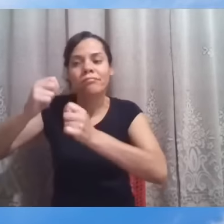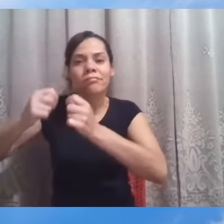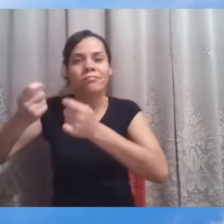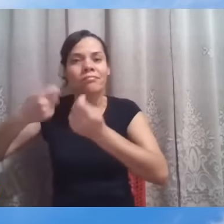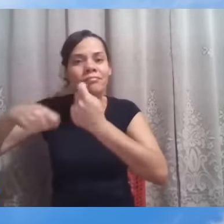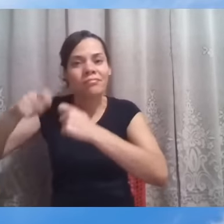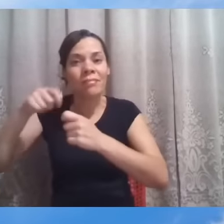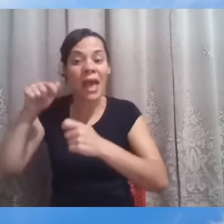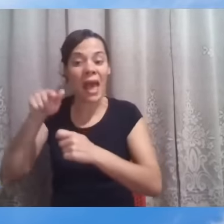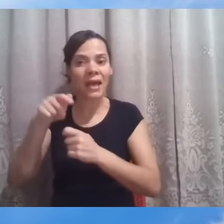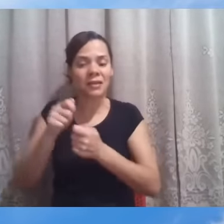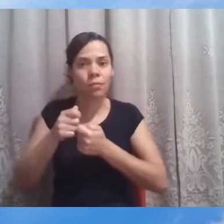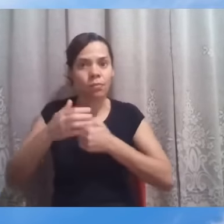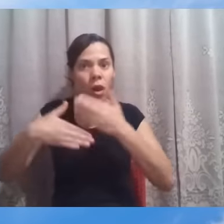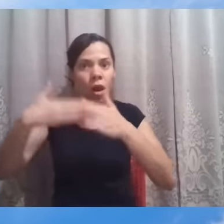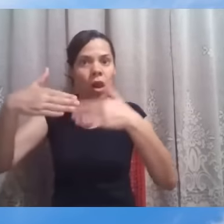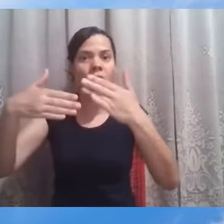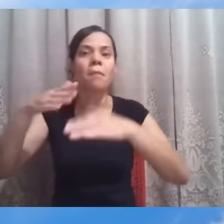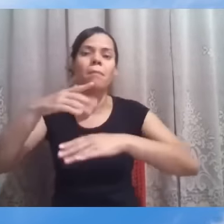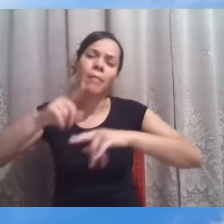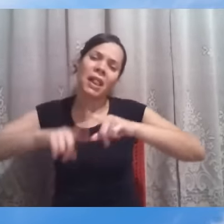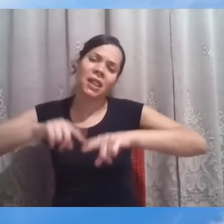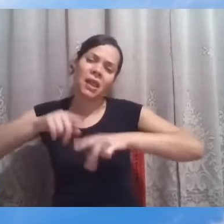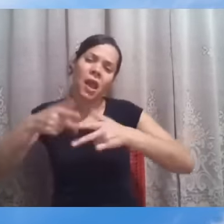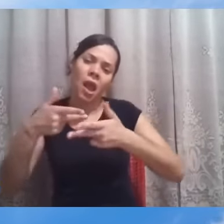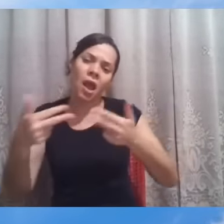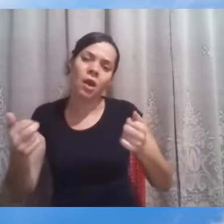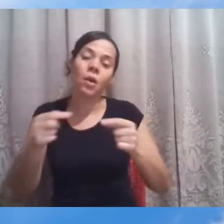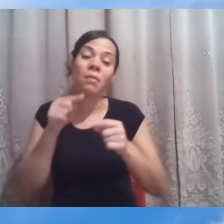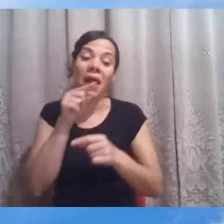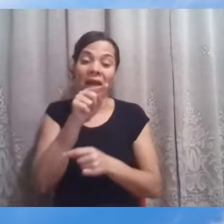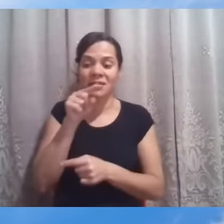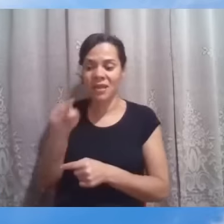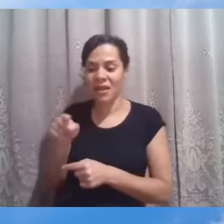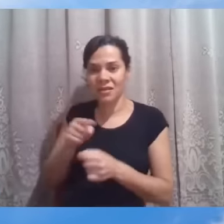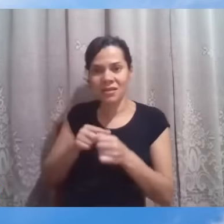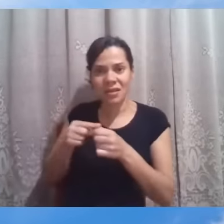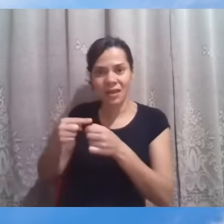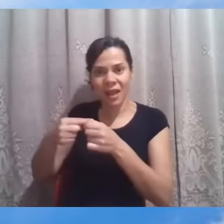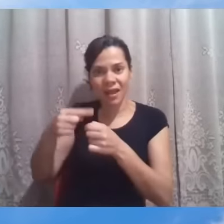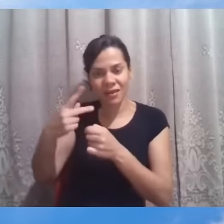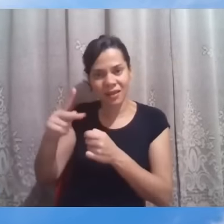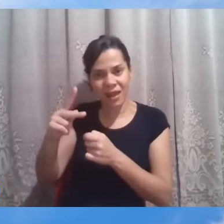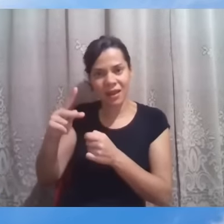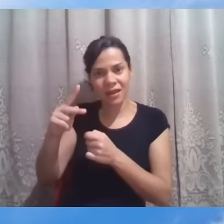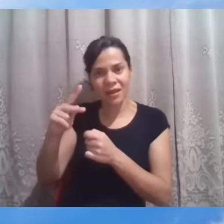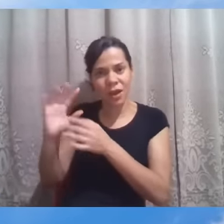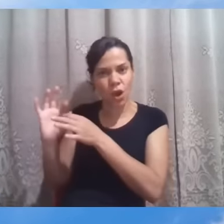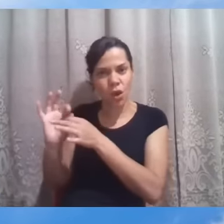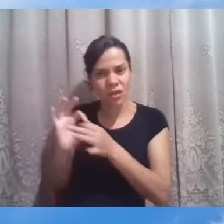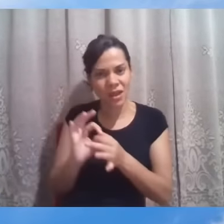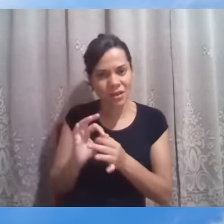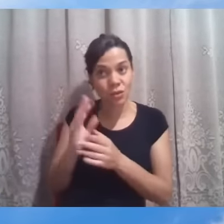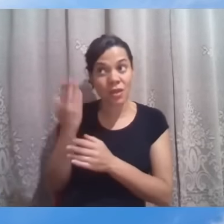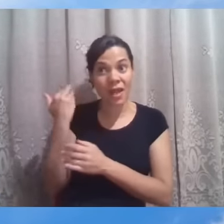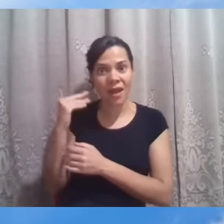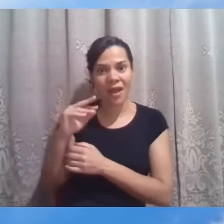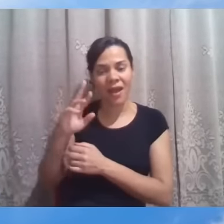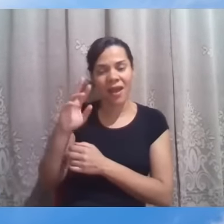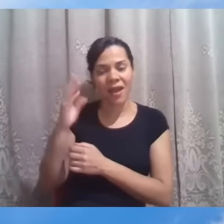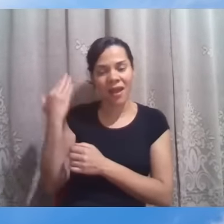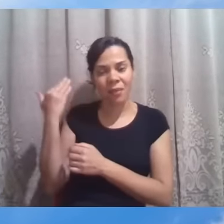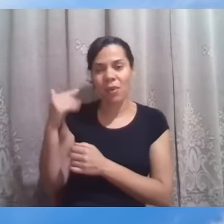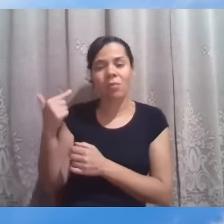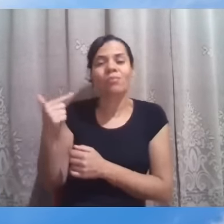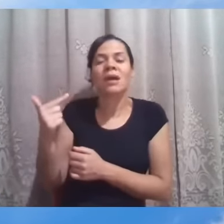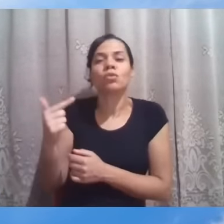essa prosperidade material, mas cidades naquele contexto da época pagãs, que não